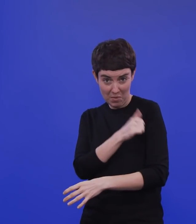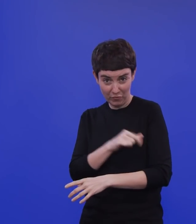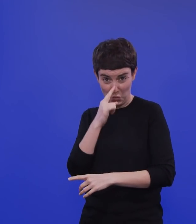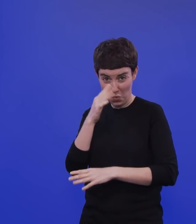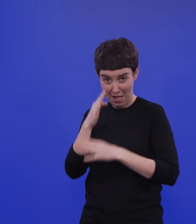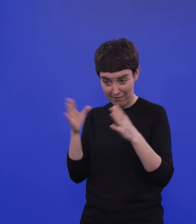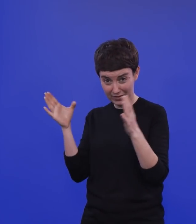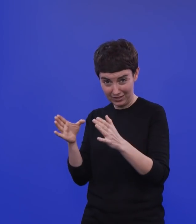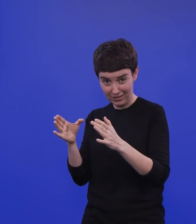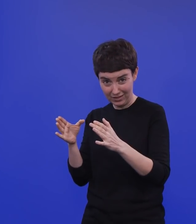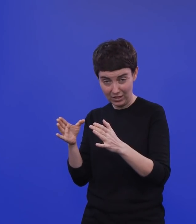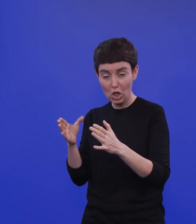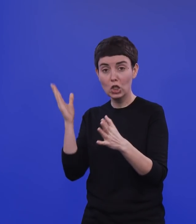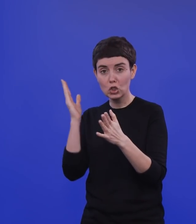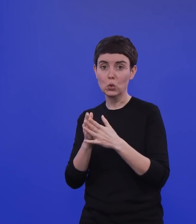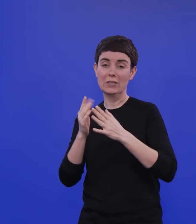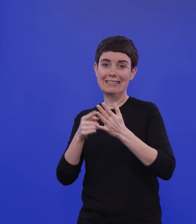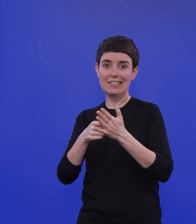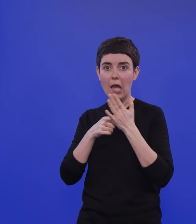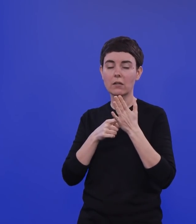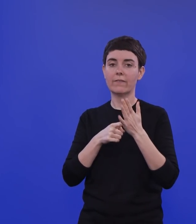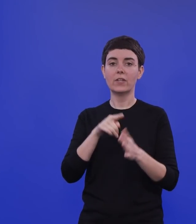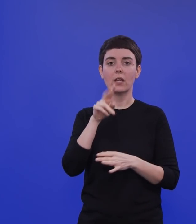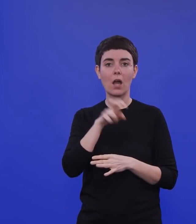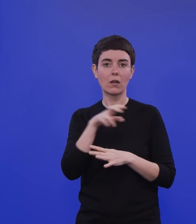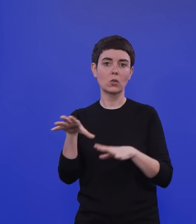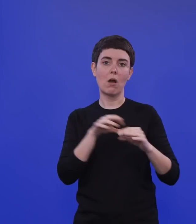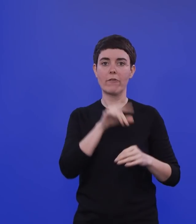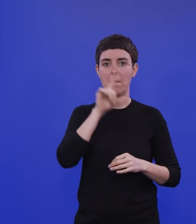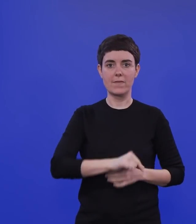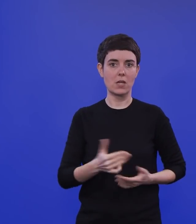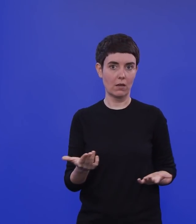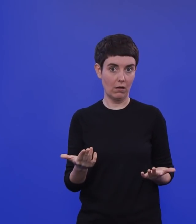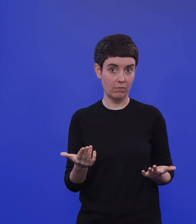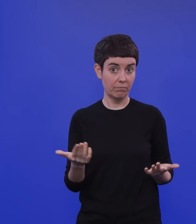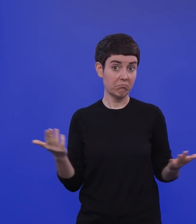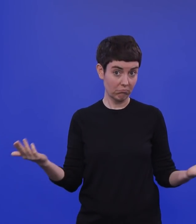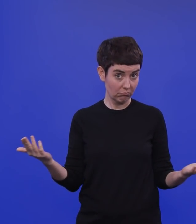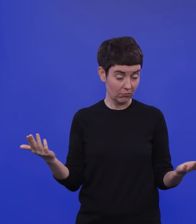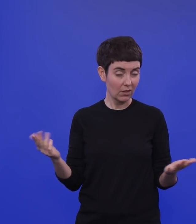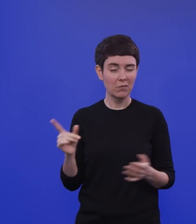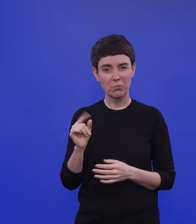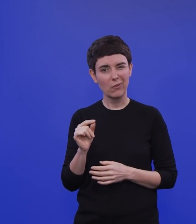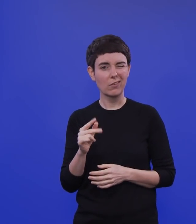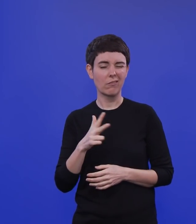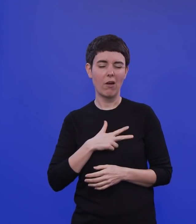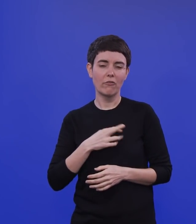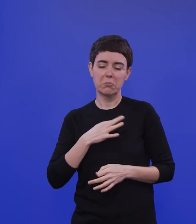beiträgt. Also haben wir die Hälfte dieser Gruppe geimpft, dann sehen wir in der Gruppe schon weniger Krankenhausaufnahmen. Das ist